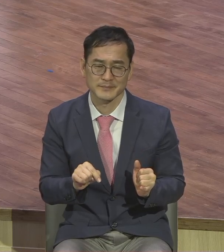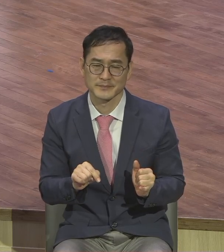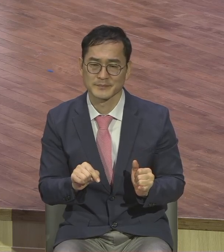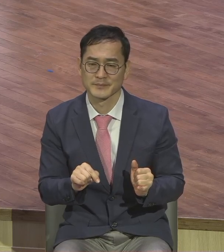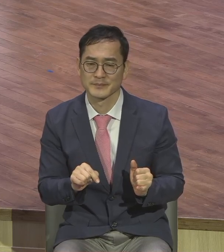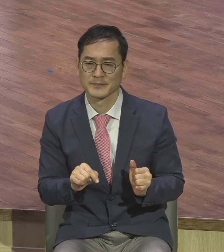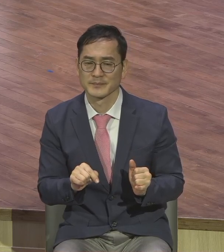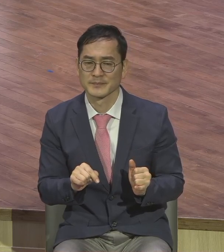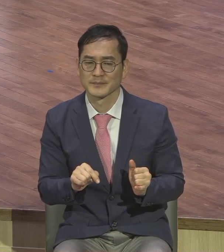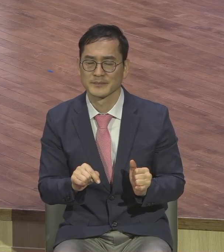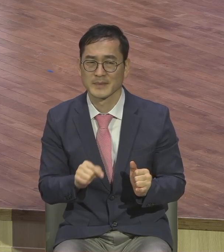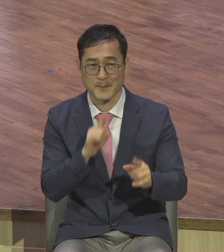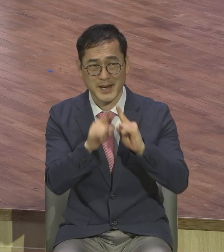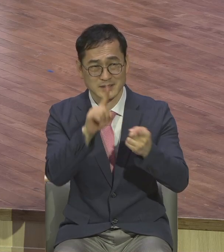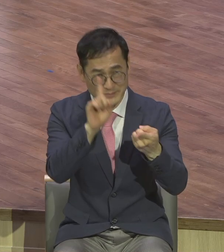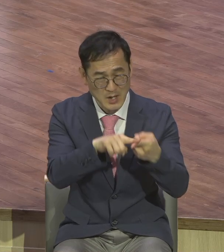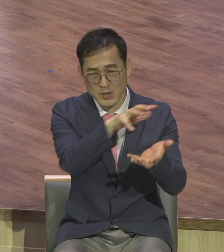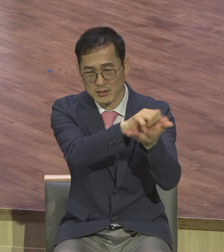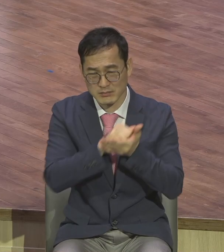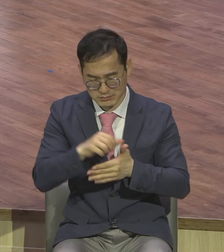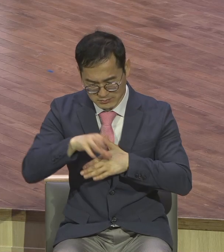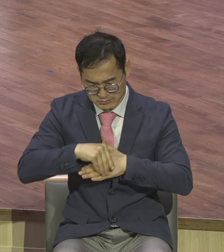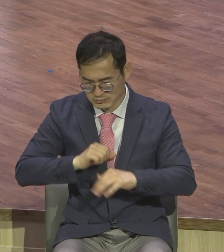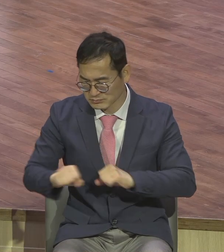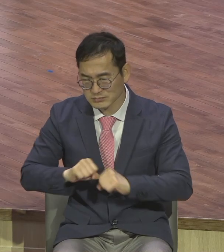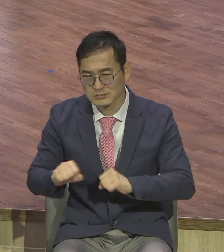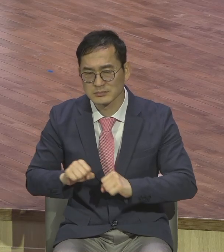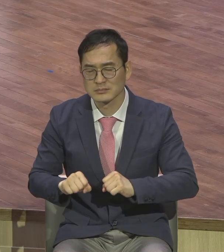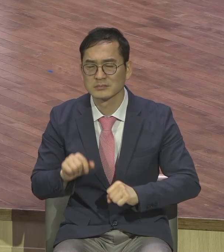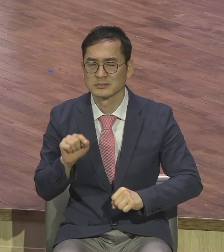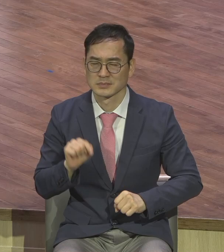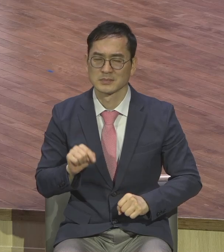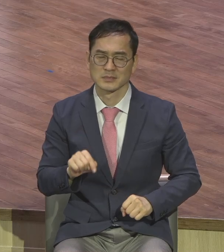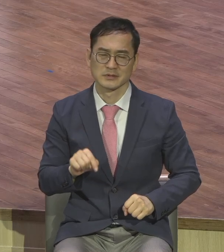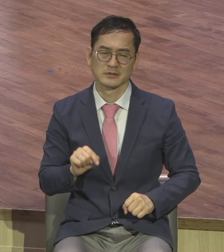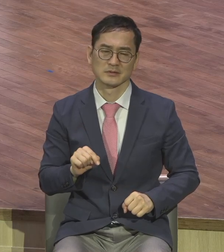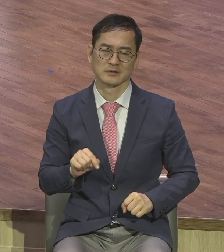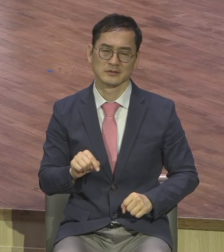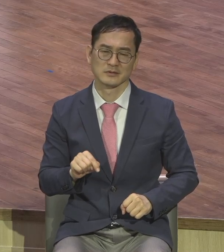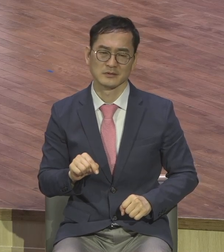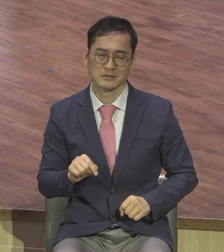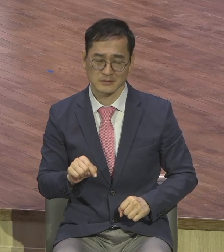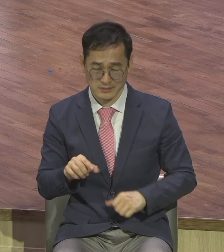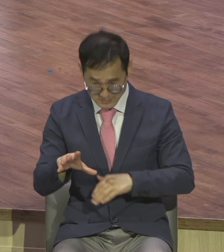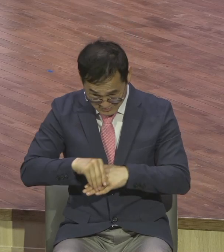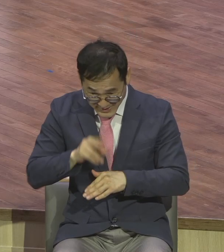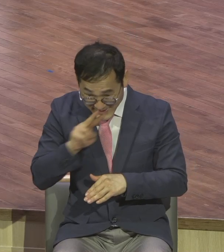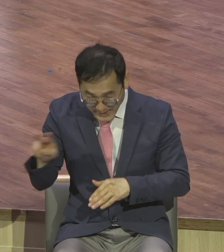그래서 그래야 힘이 나니까 이 복음을 들으면 좋겠다. 불신 영혼들에게